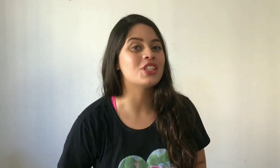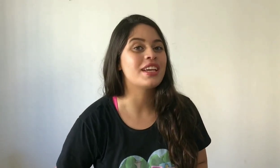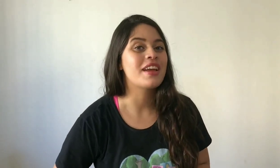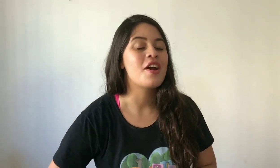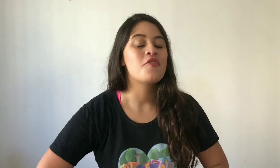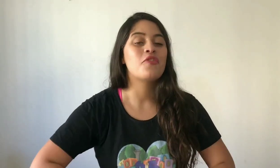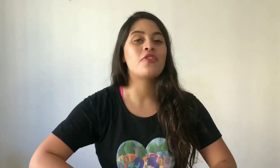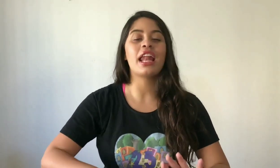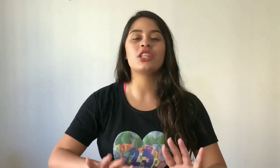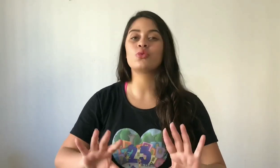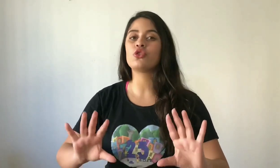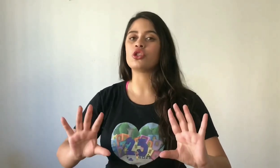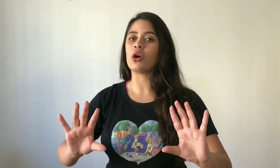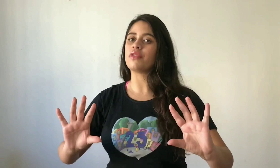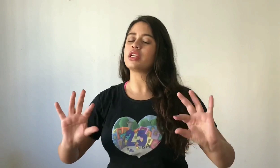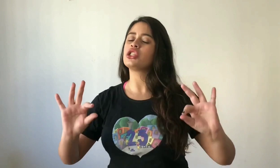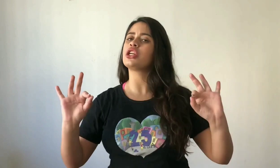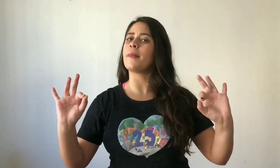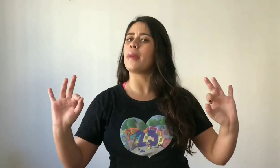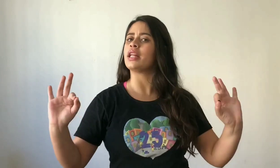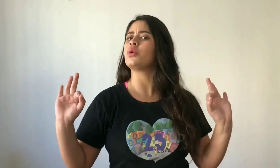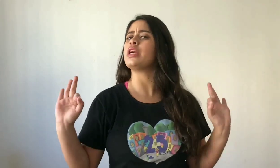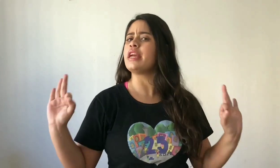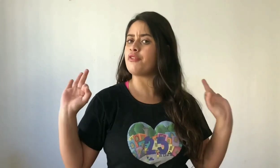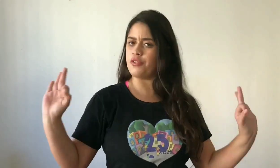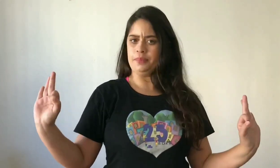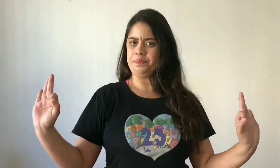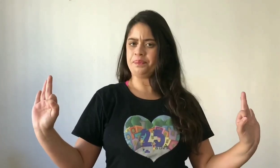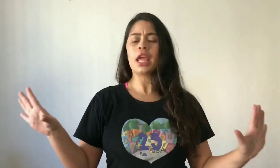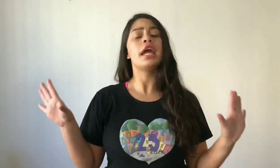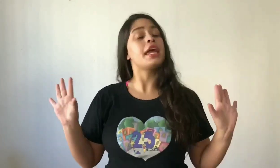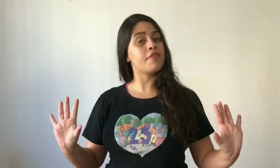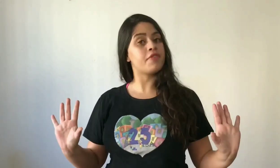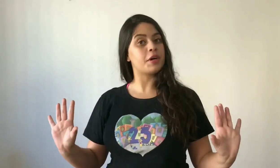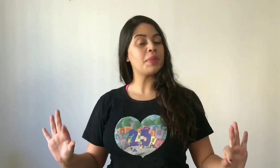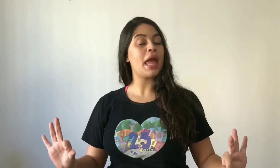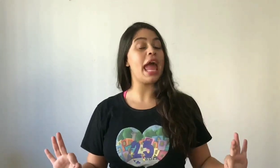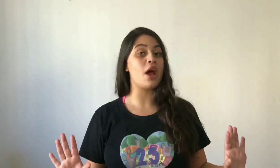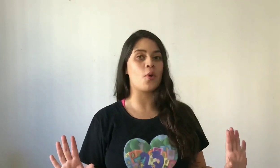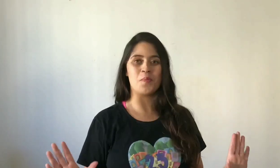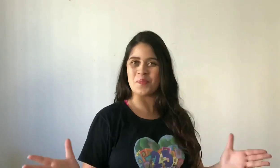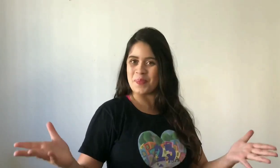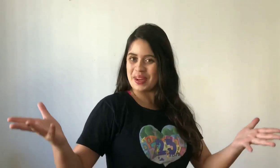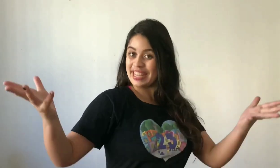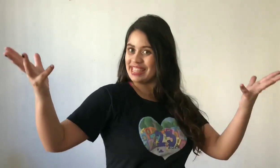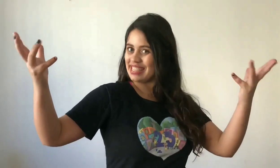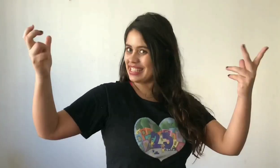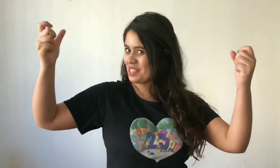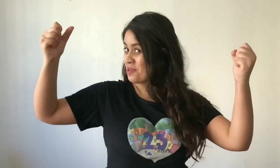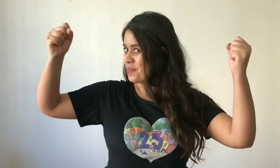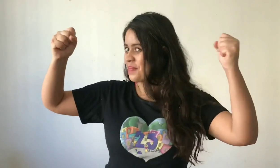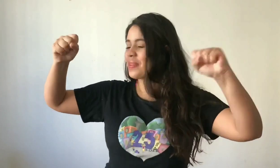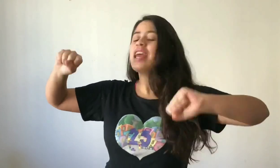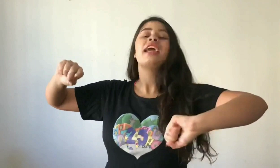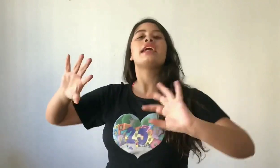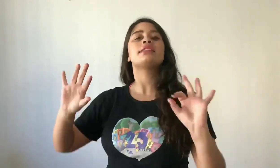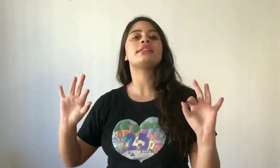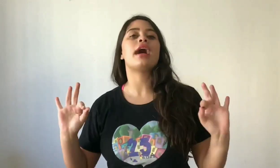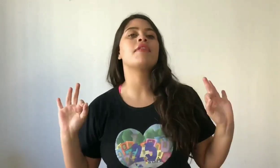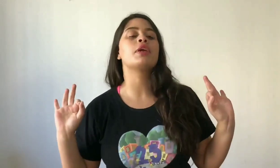fala de um jovem chamado Ivan. Ivan era um príncipe e estava, em